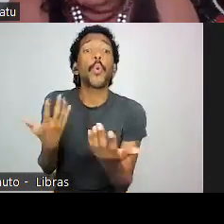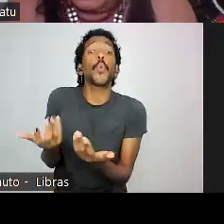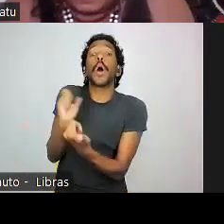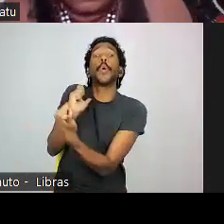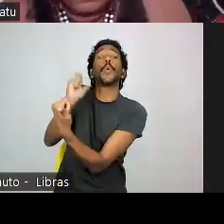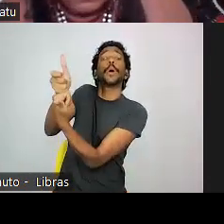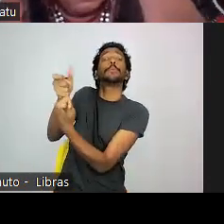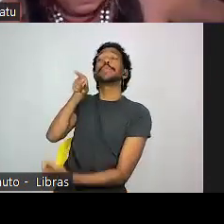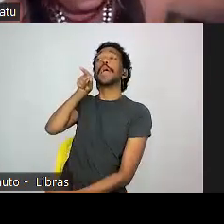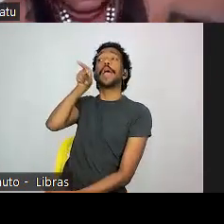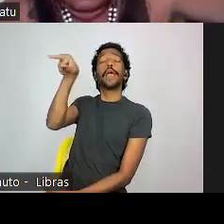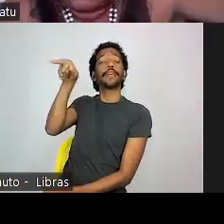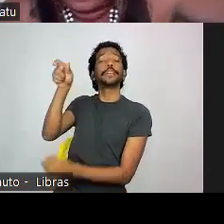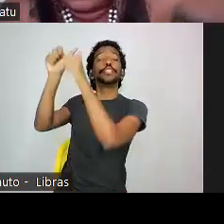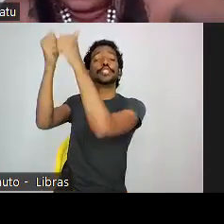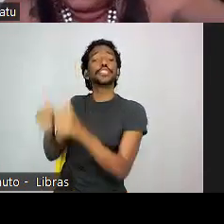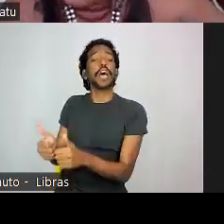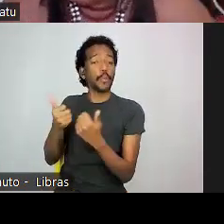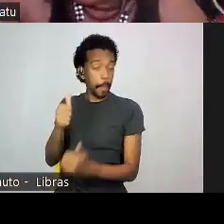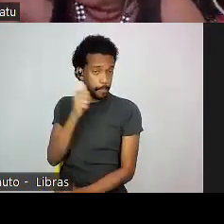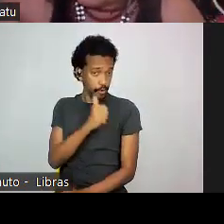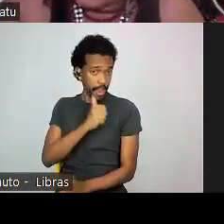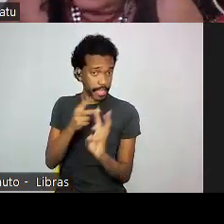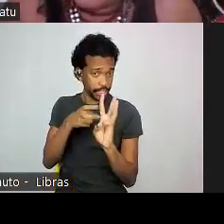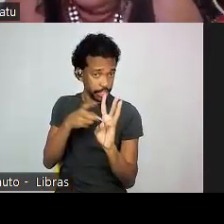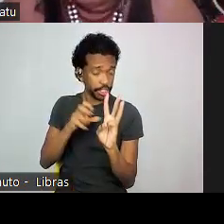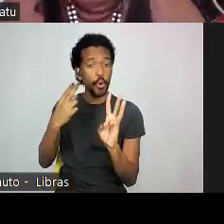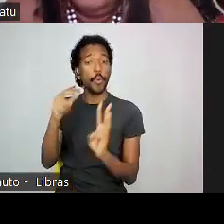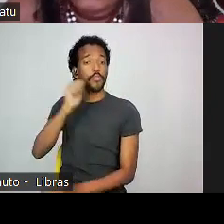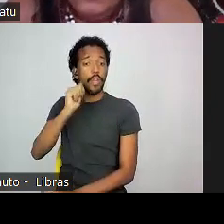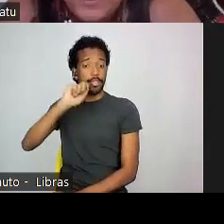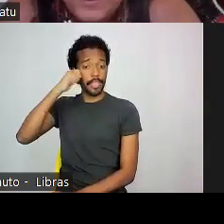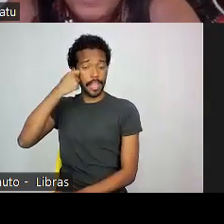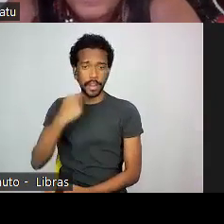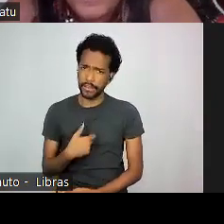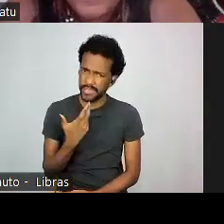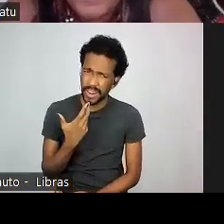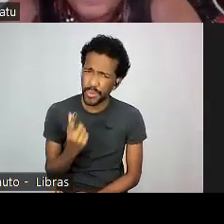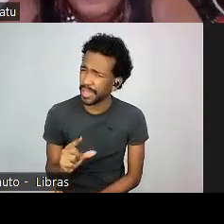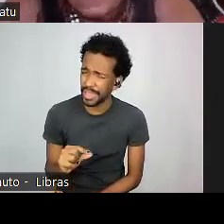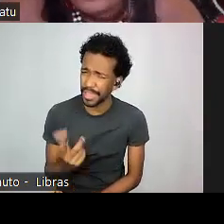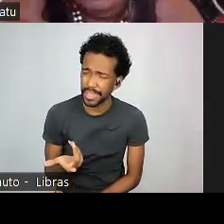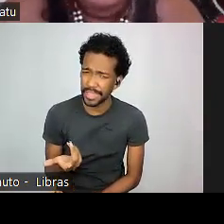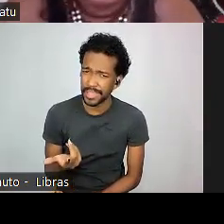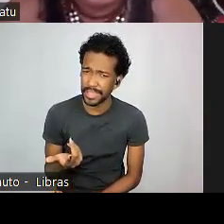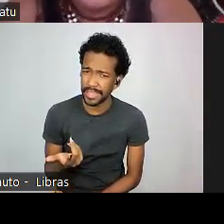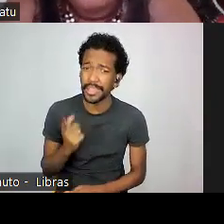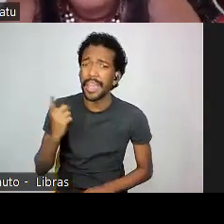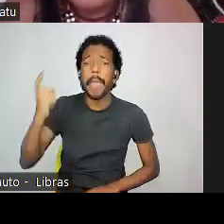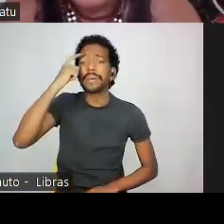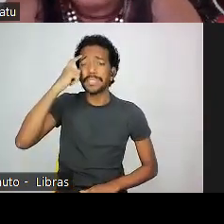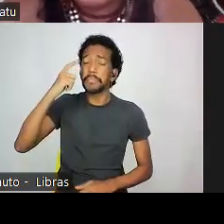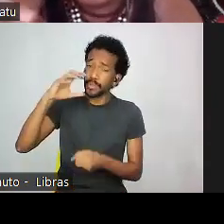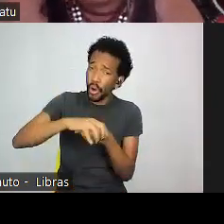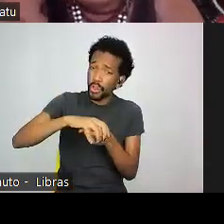estátua de Borba Gato? a de uma mulher indígena ou de uma mulher negra? Eu falei, oxente, isso é pensamento colonial.